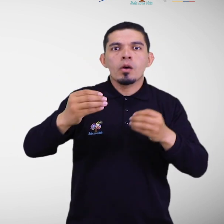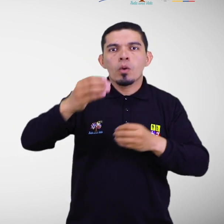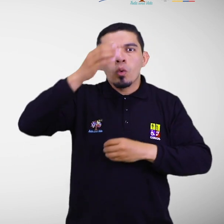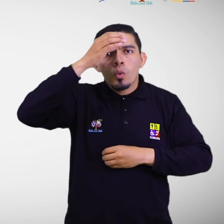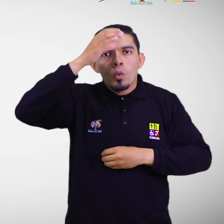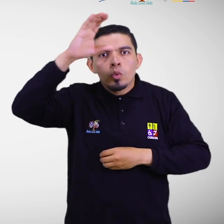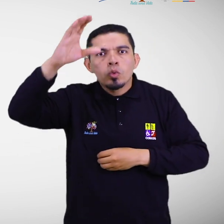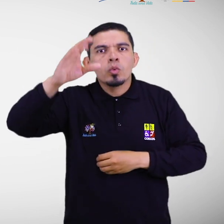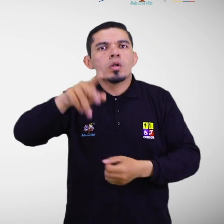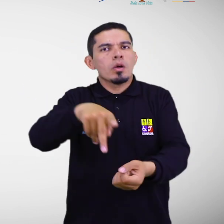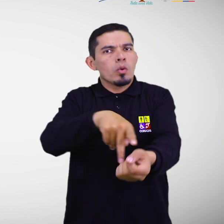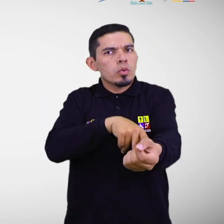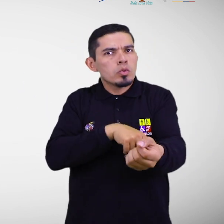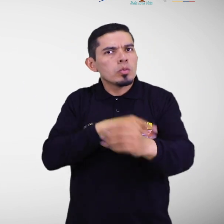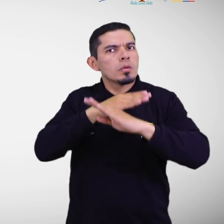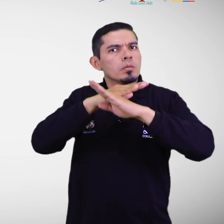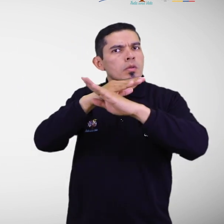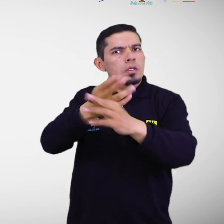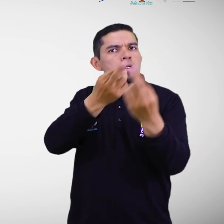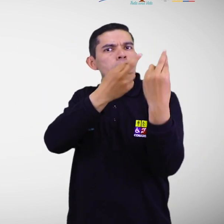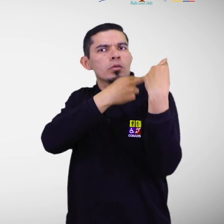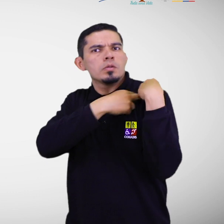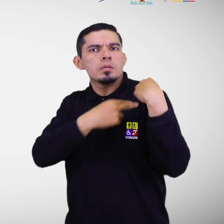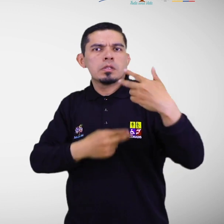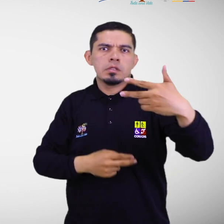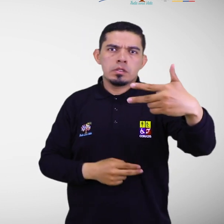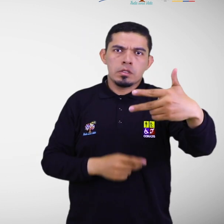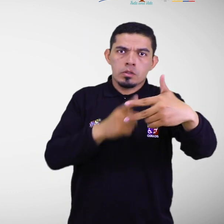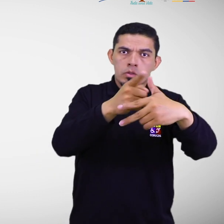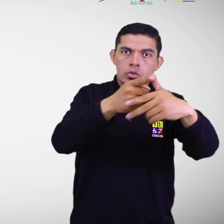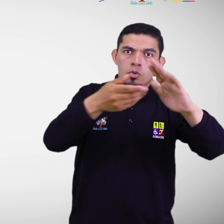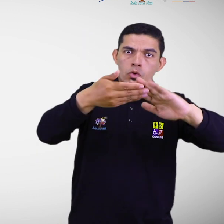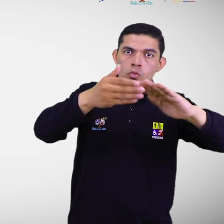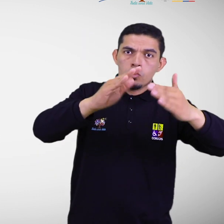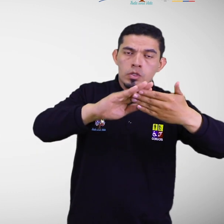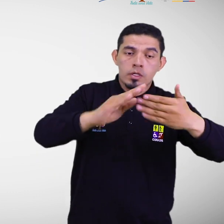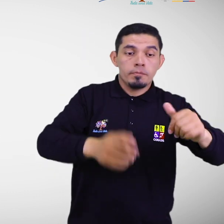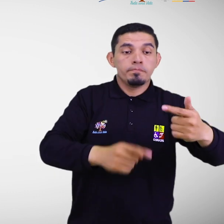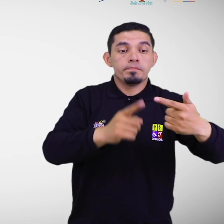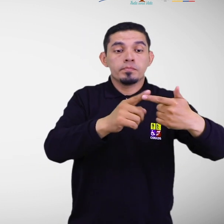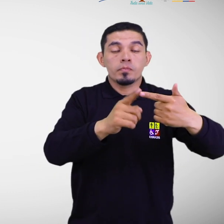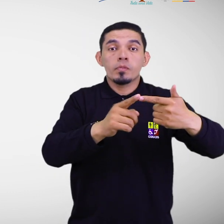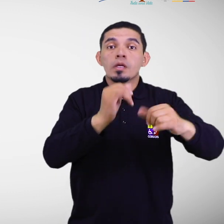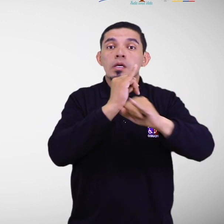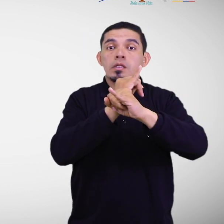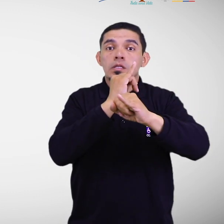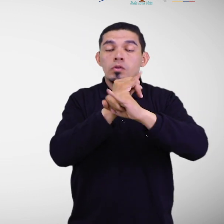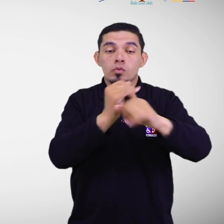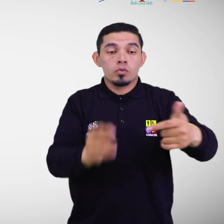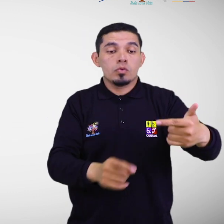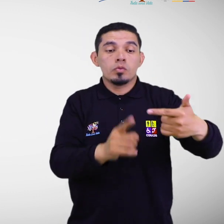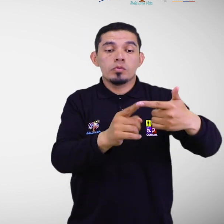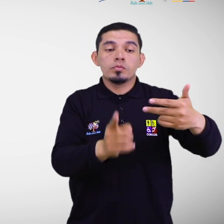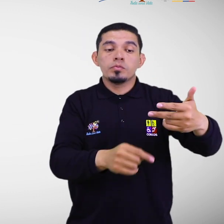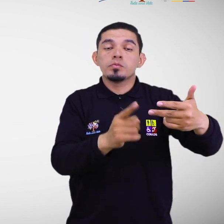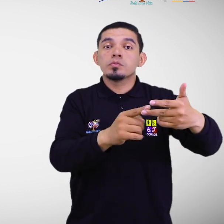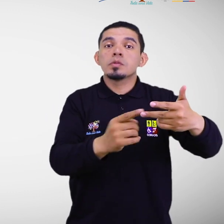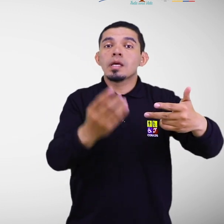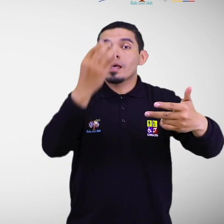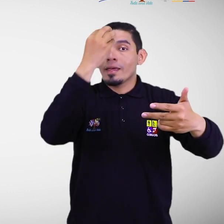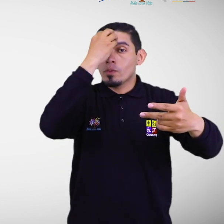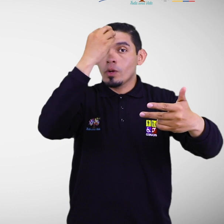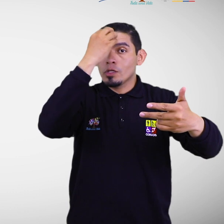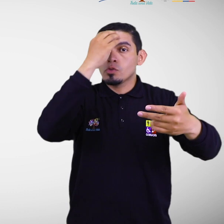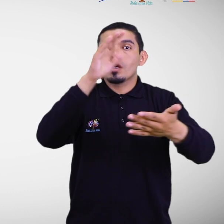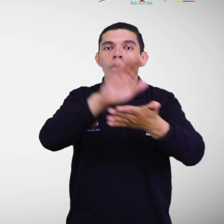prevención y responsabilidad en tres ámbitos, comunitario, institucional y, dentro del sistema educativo